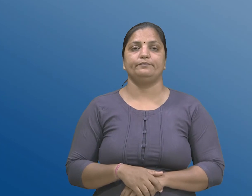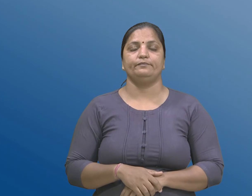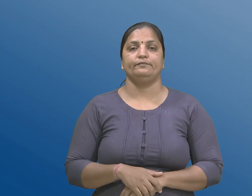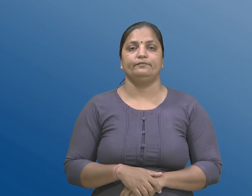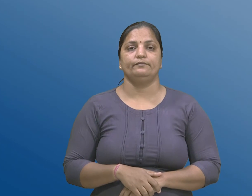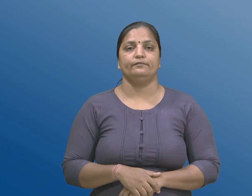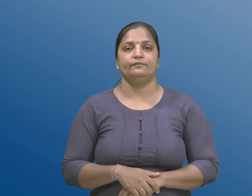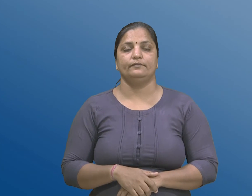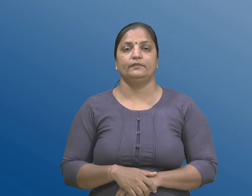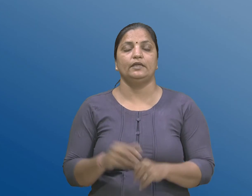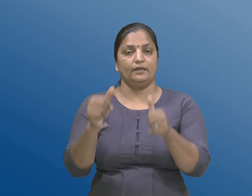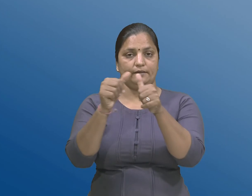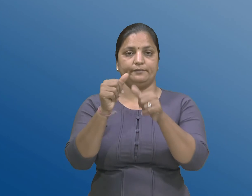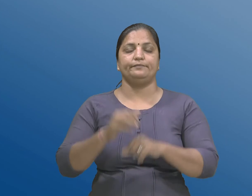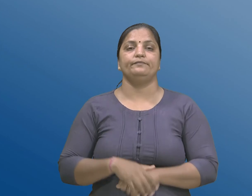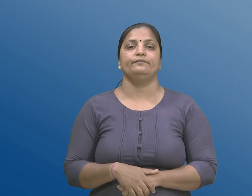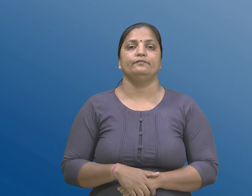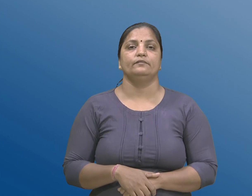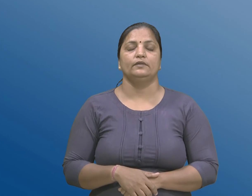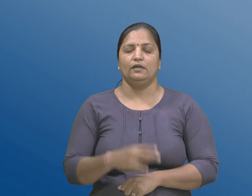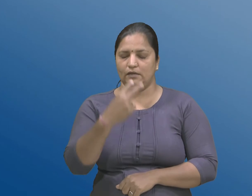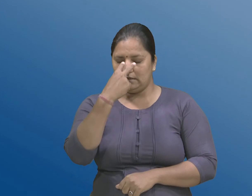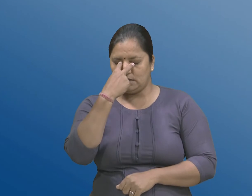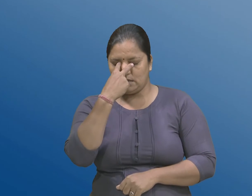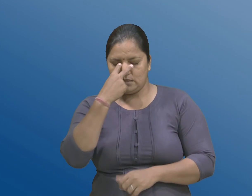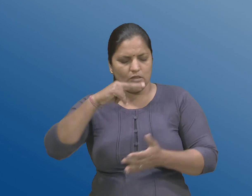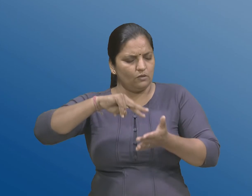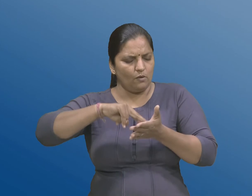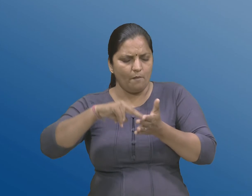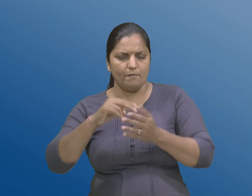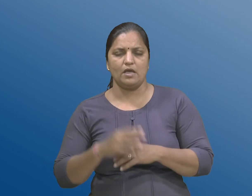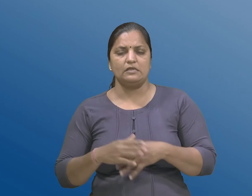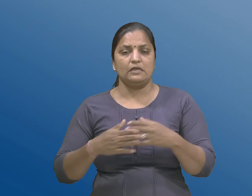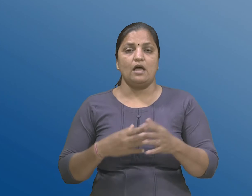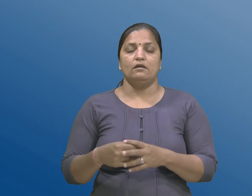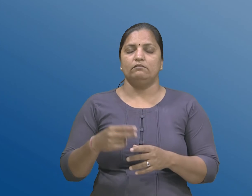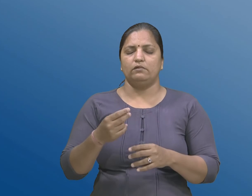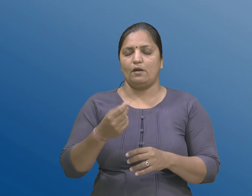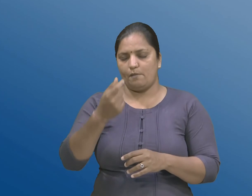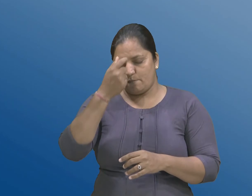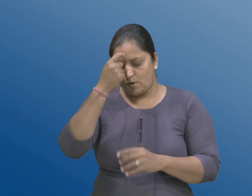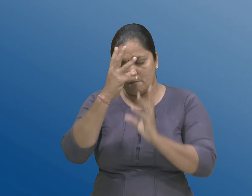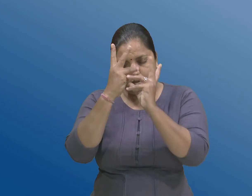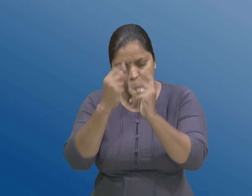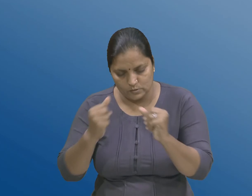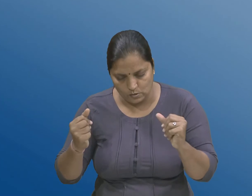A. अंधत्व एटले एवी अवदशा जेमा इलाज कराव्या पछी व्यक्ती नी स्थिती